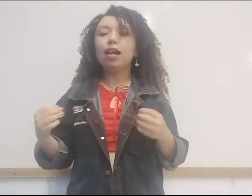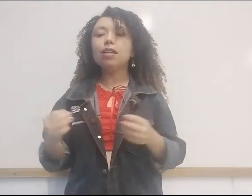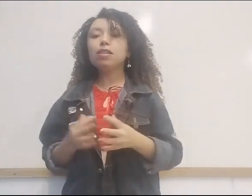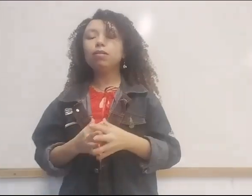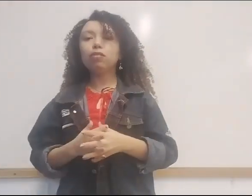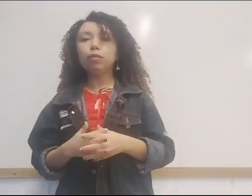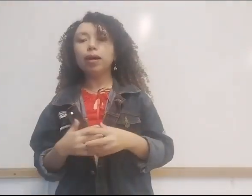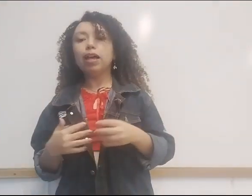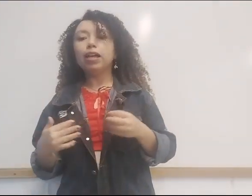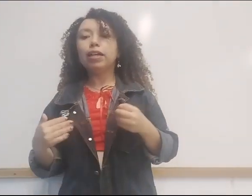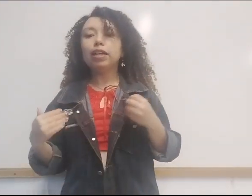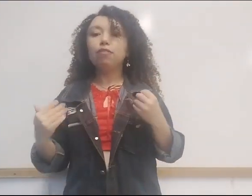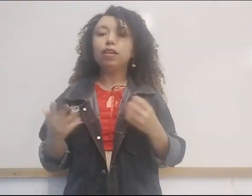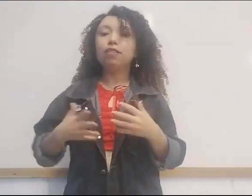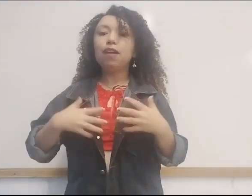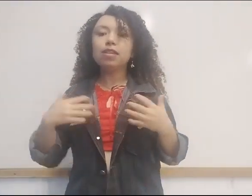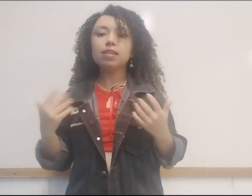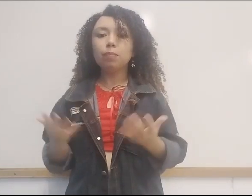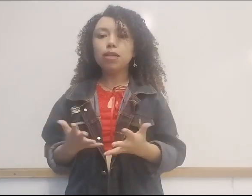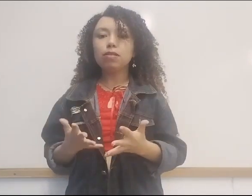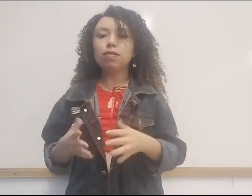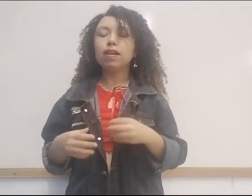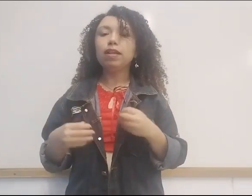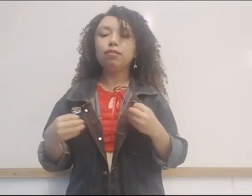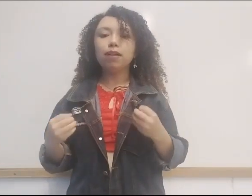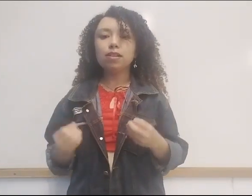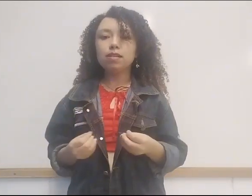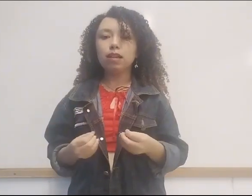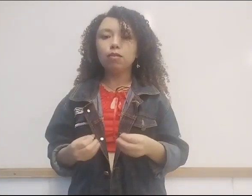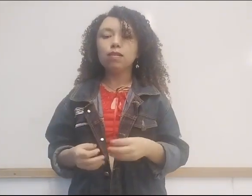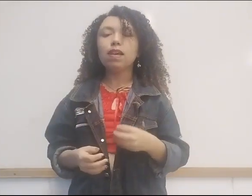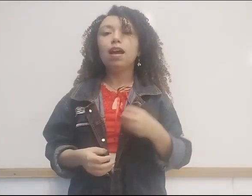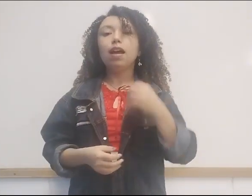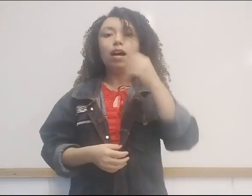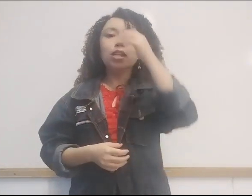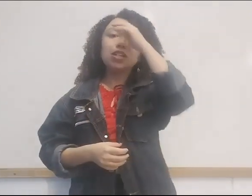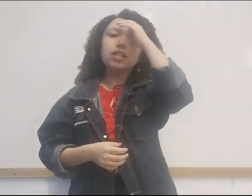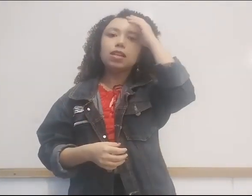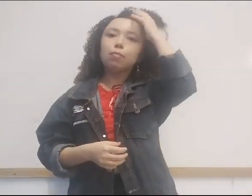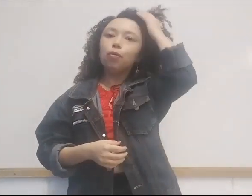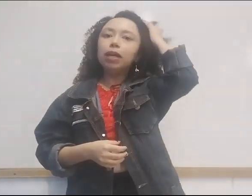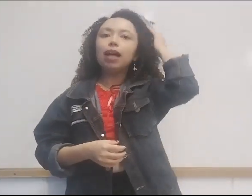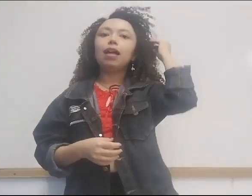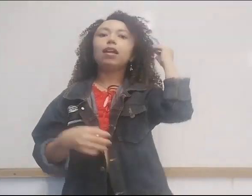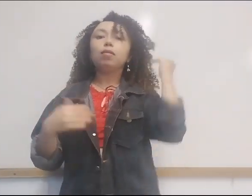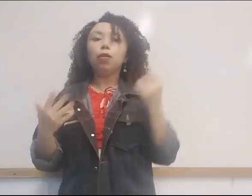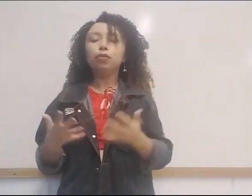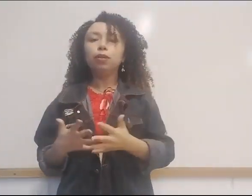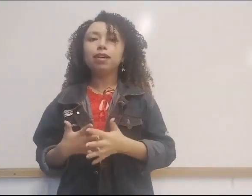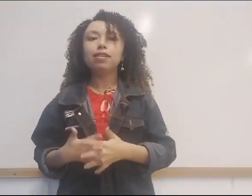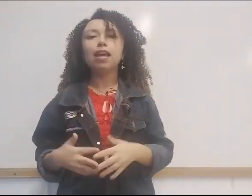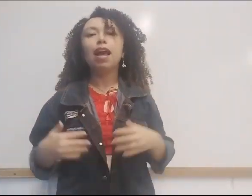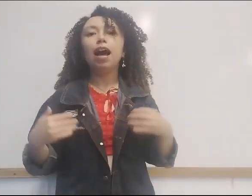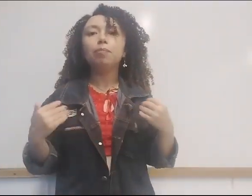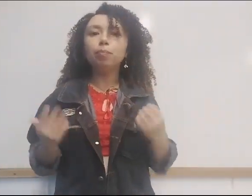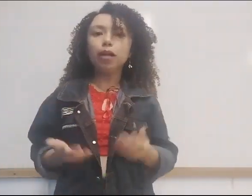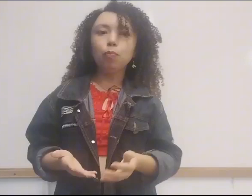a relação anônima teve diversas impressões em diversas línguas antes de ser publicada em português. A primeira